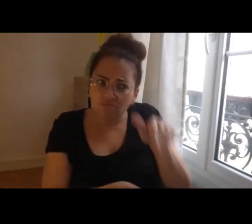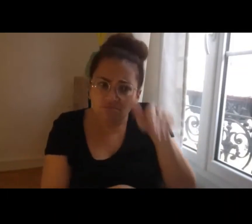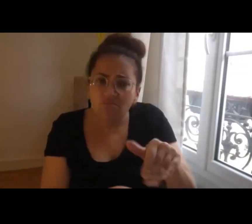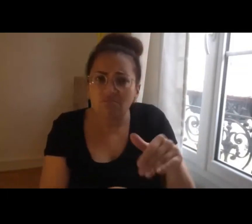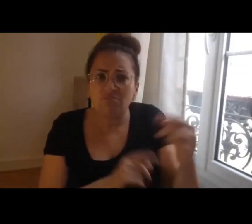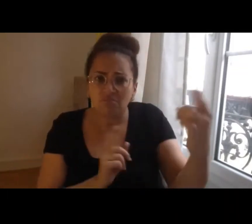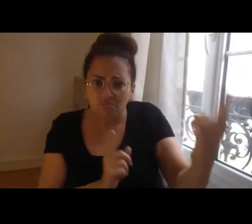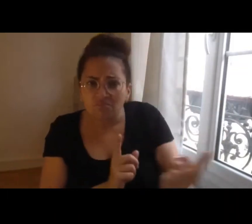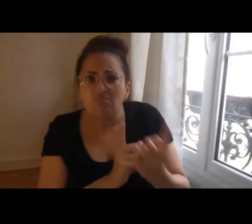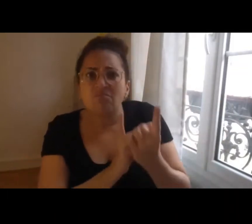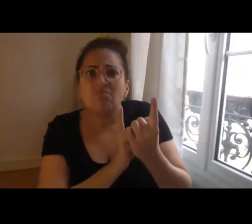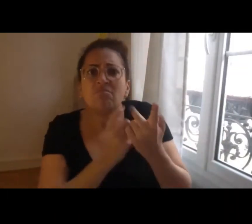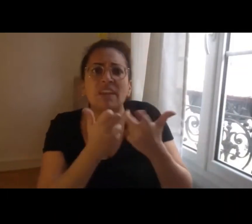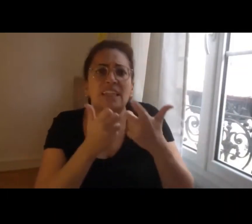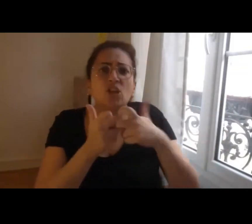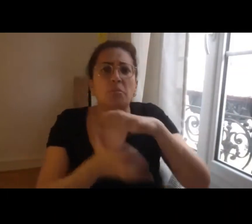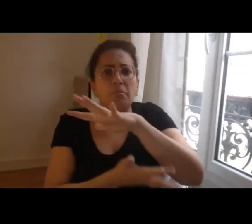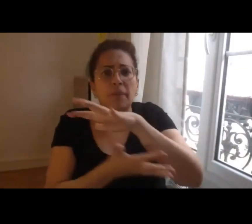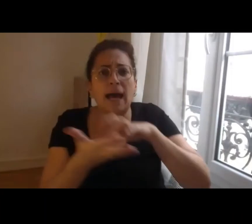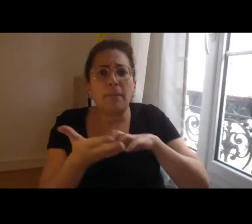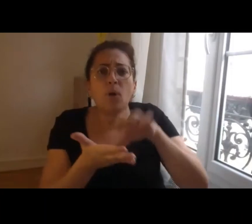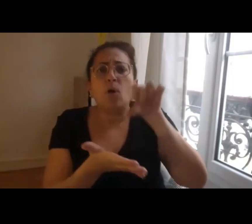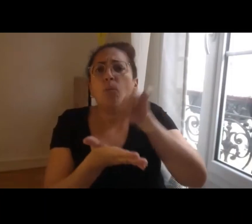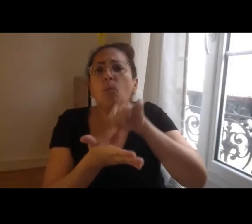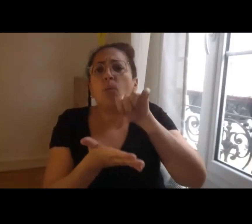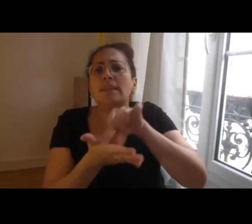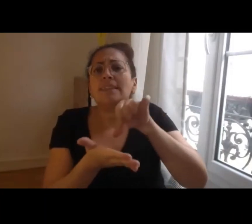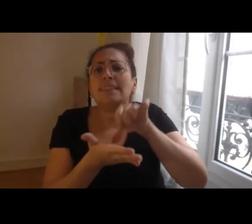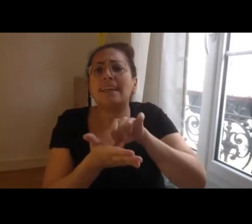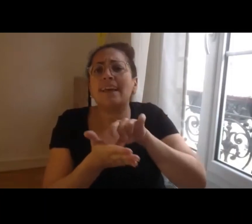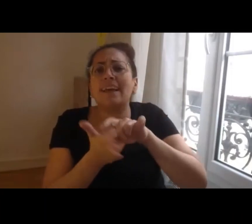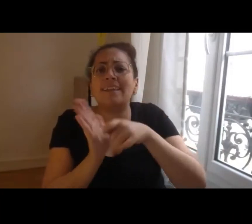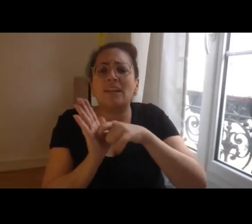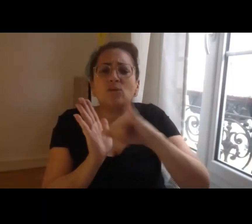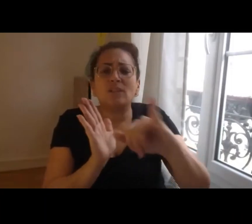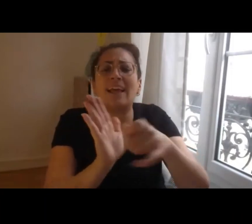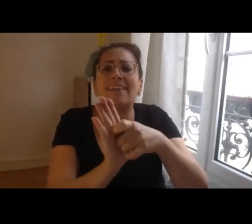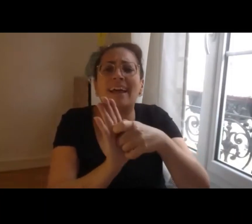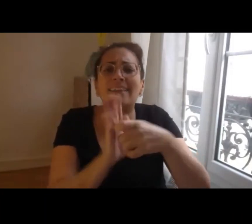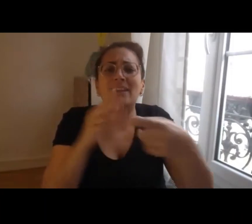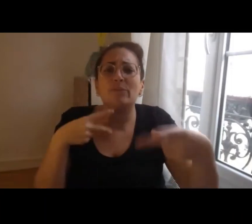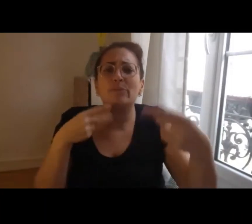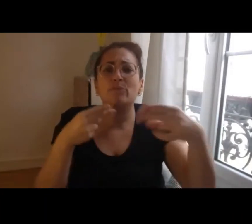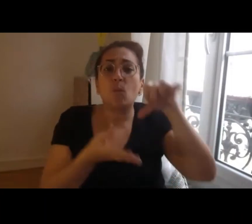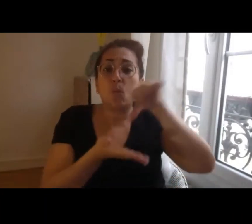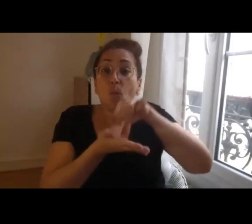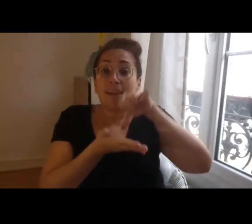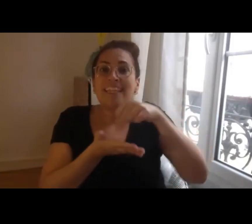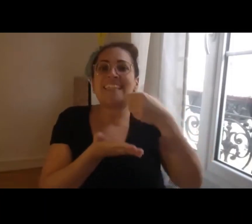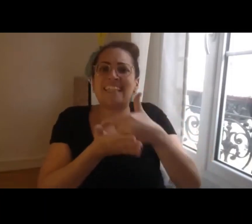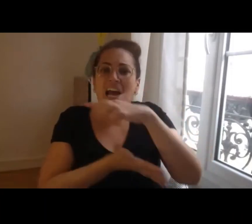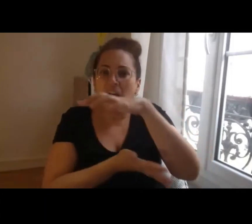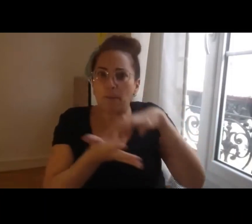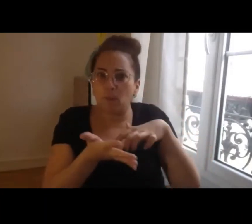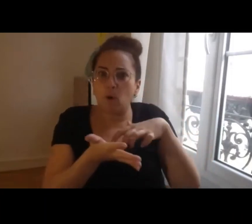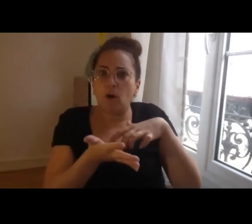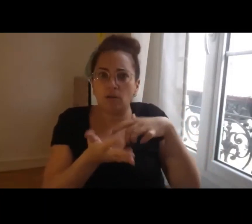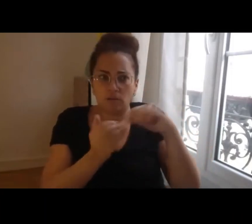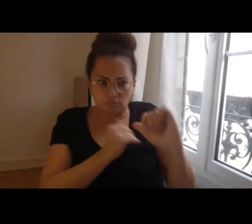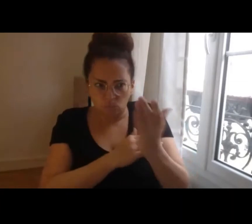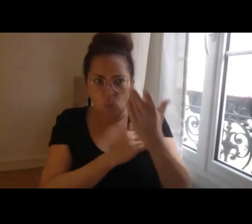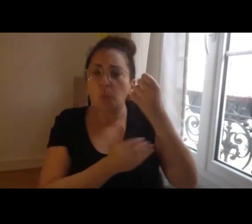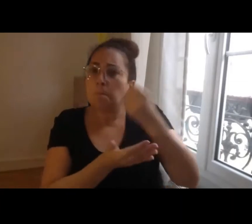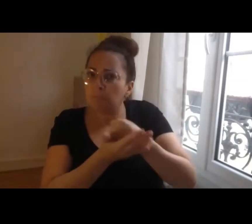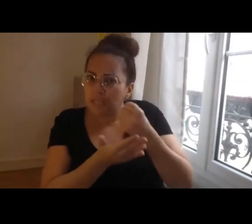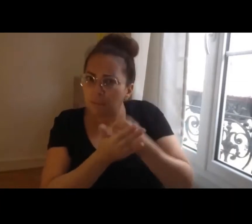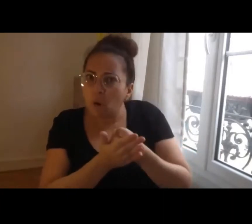qui sont le rapport intermédiaire et puis effectivement la fin du tous